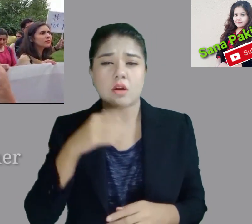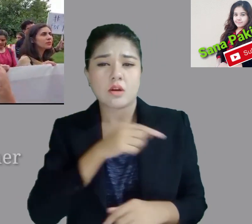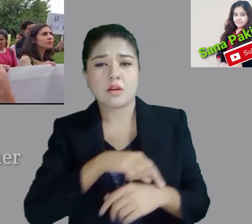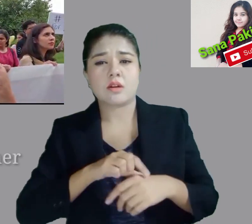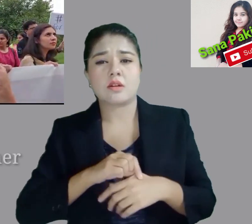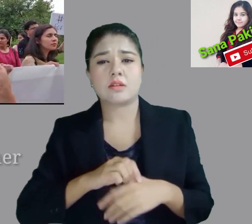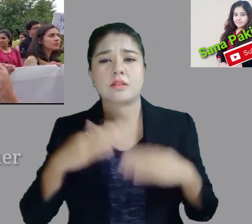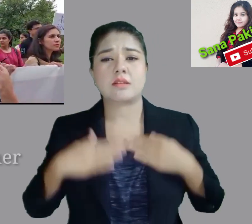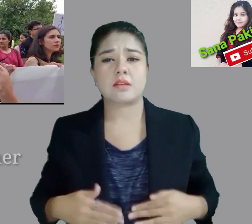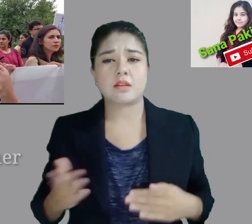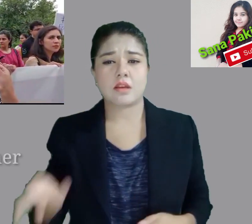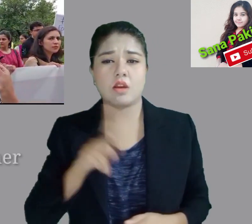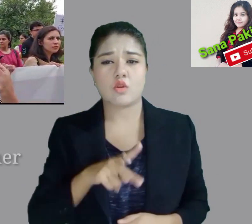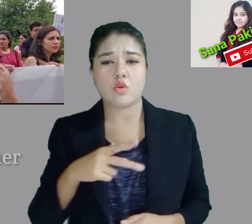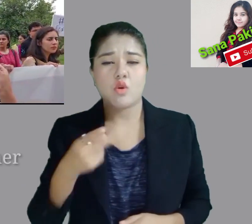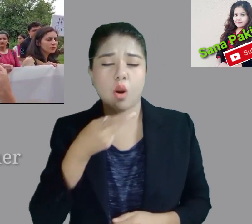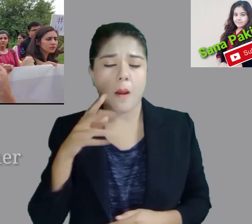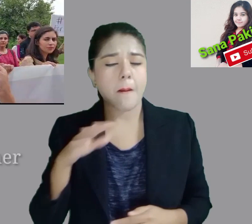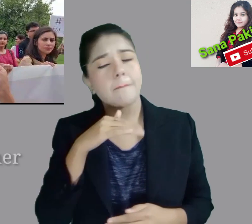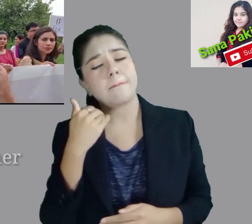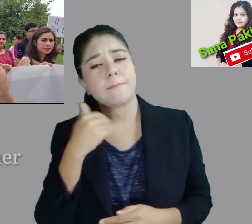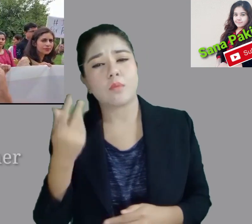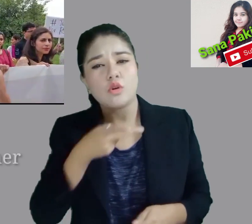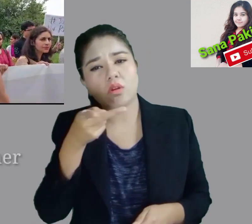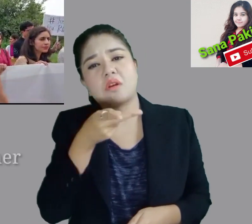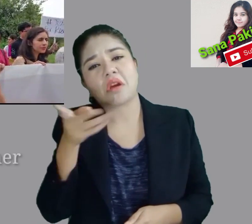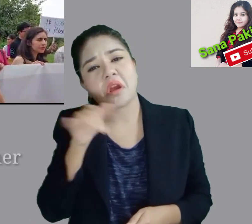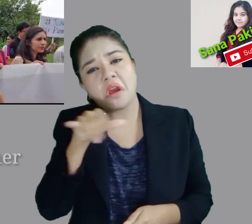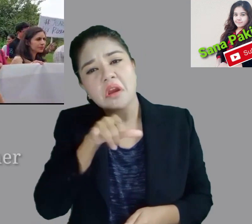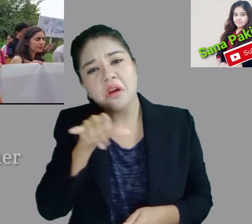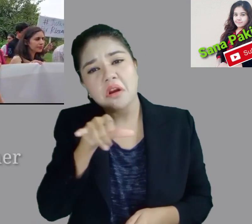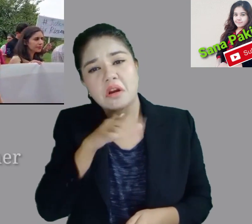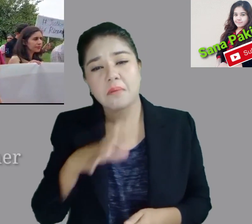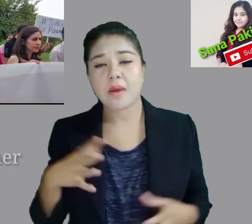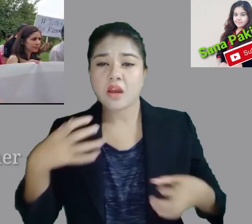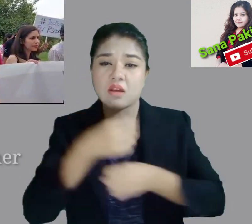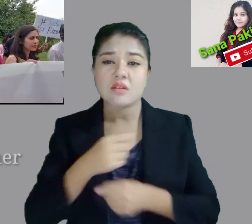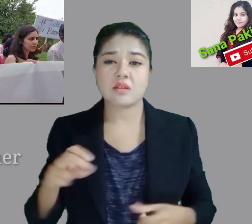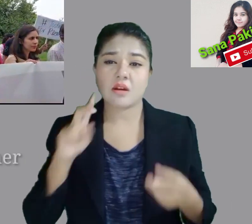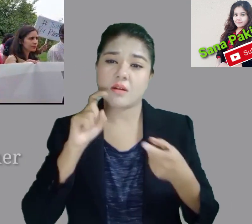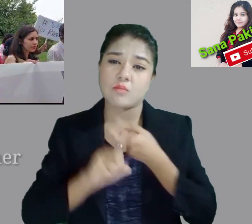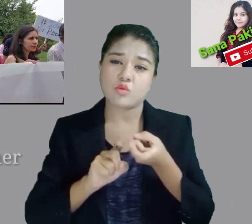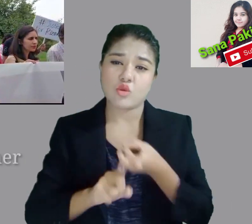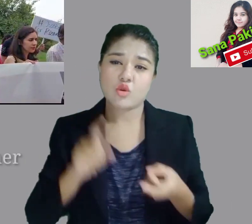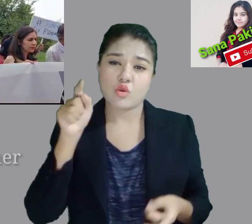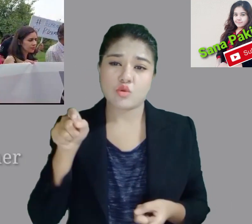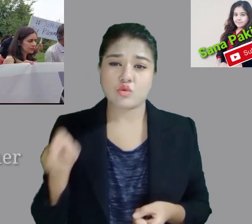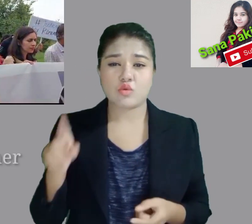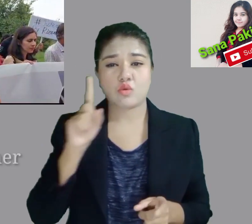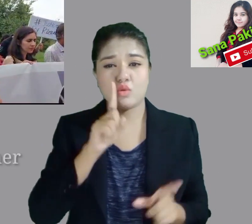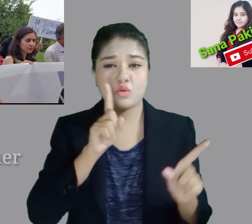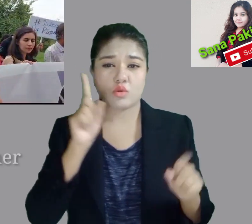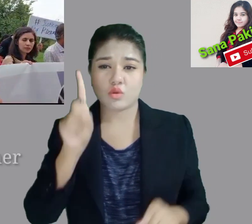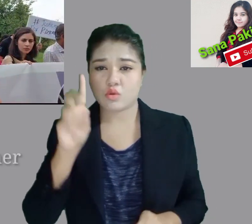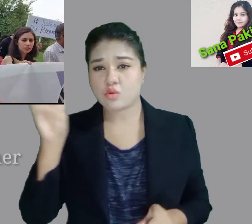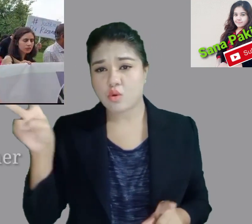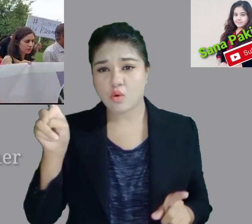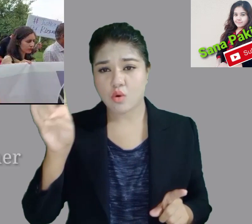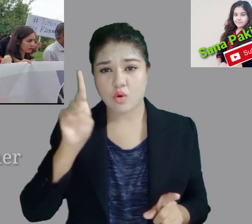تشدد سے جتنے بھی مطابق اس میں ریلیڈیٹ دفعات ہیں وہ اس کی ایف آئی آر میں شامل نہیں ہے اس طرح کی دفعات کو اس میں شامل کیا جائے اور اس بچی کو انسا جب کچھ